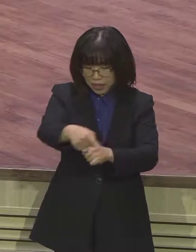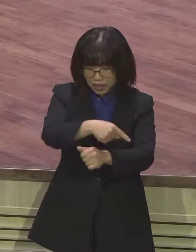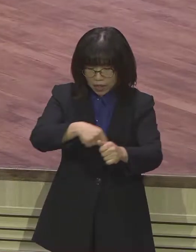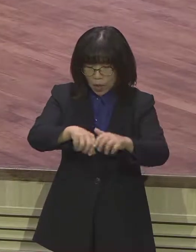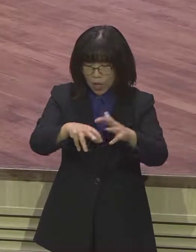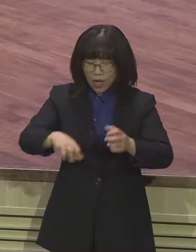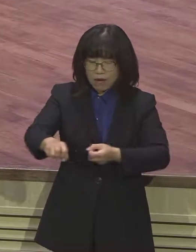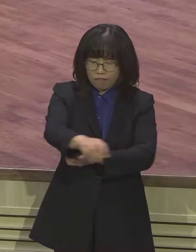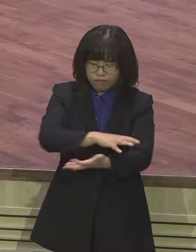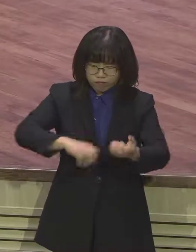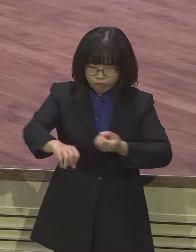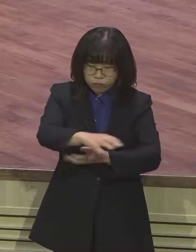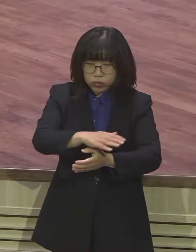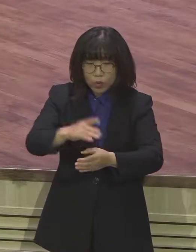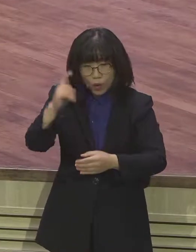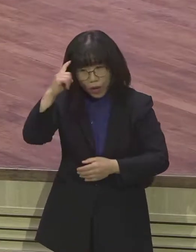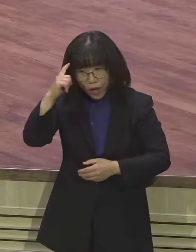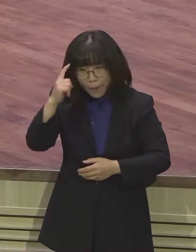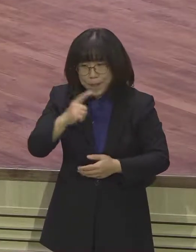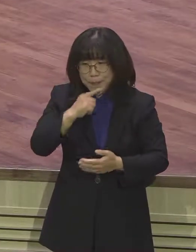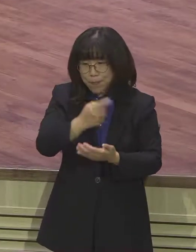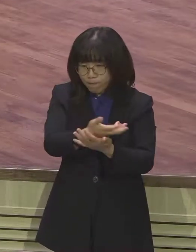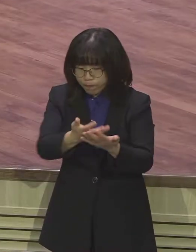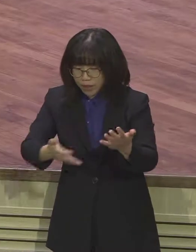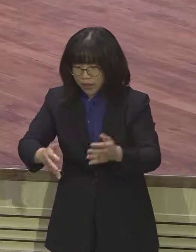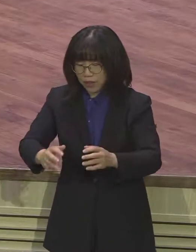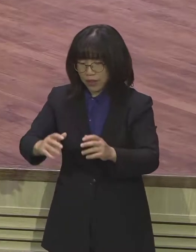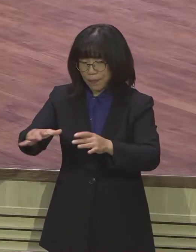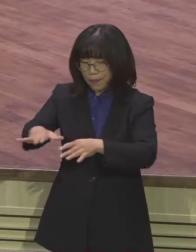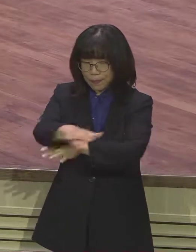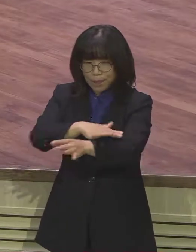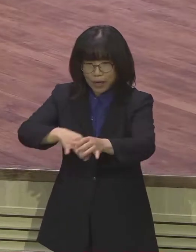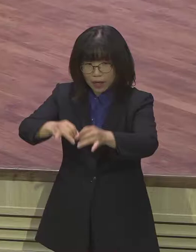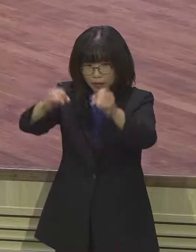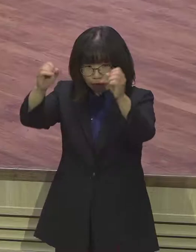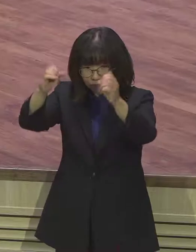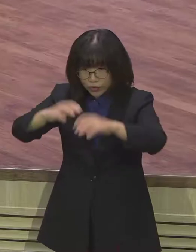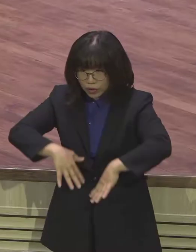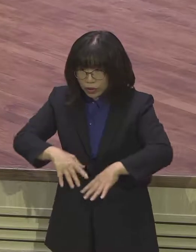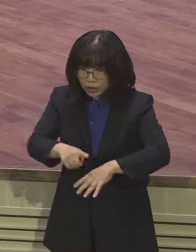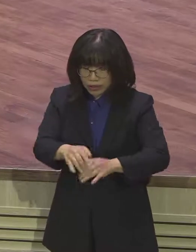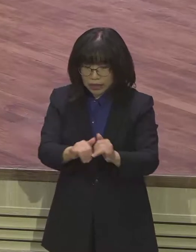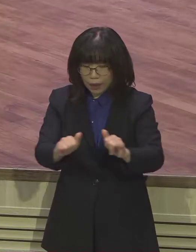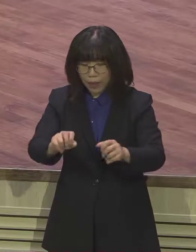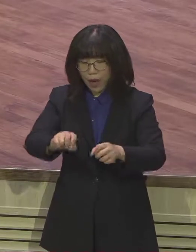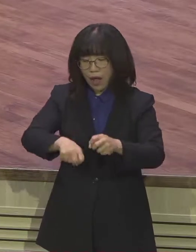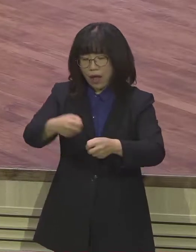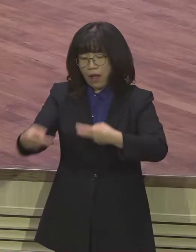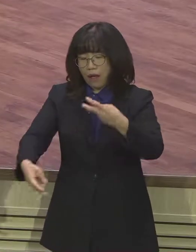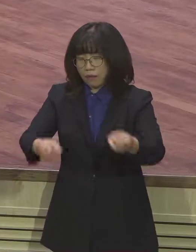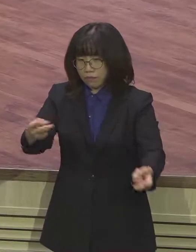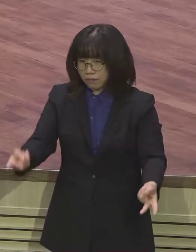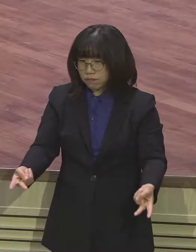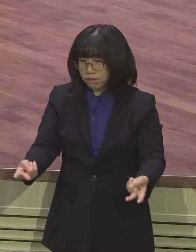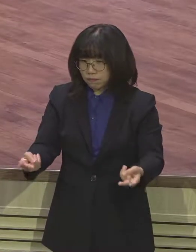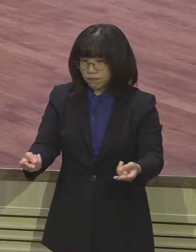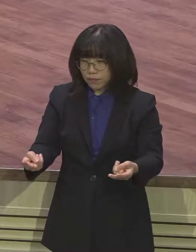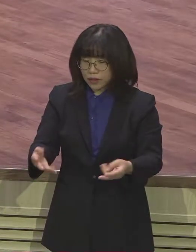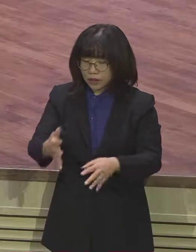진짜 이 피가 줄줄줄 왜냐면 그 파편이 너무 많이 튀어가지고 그때 그 삼풍 백화점 주변 그 안에 있던 사람들만 다치고 죽은 것이 아니라